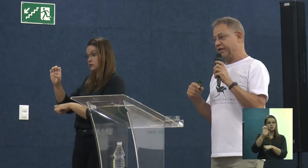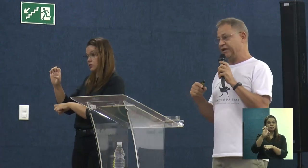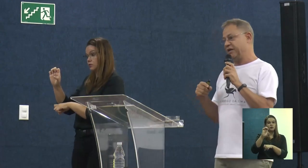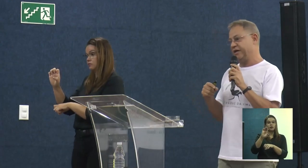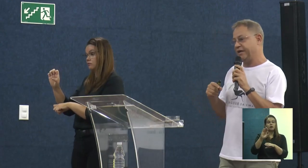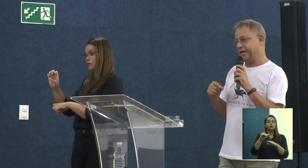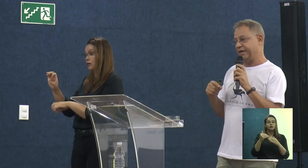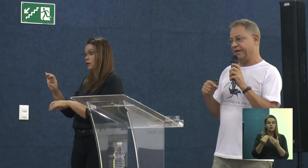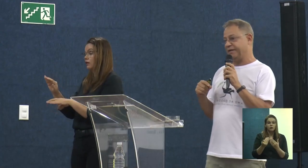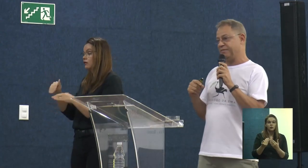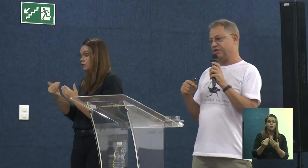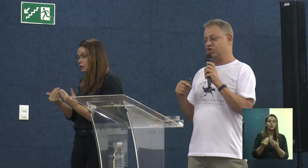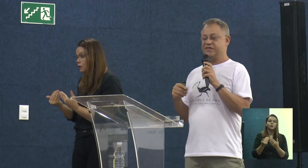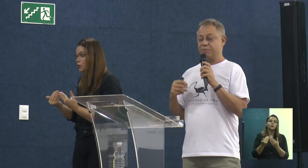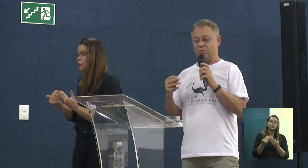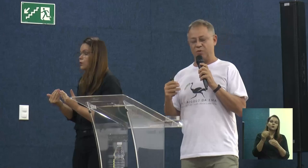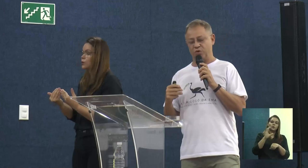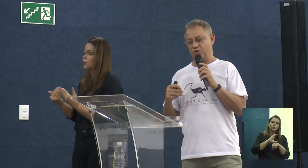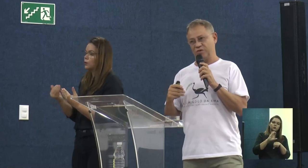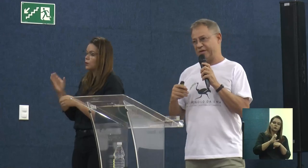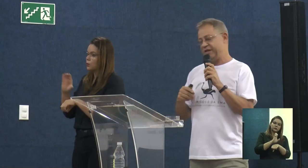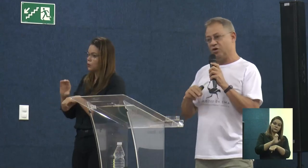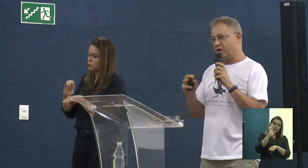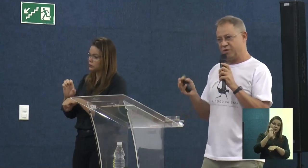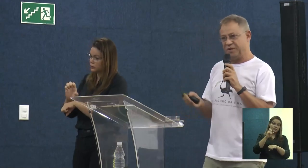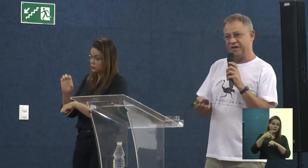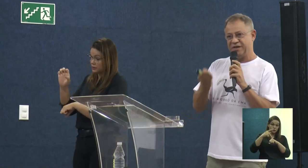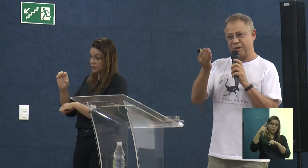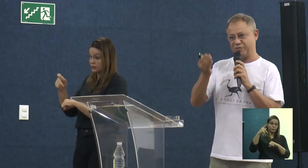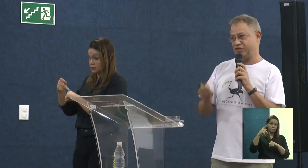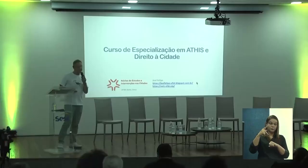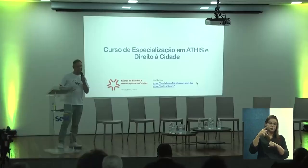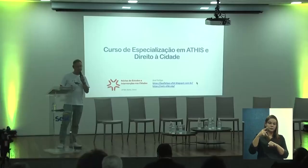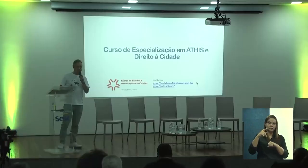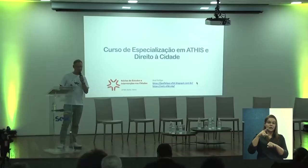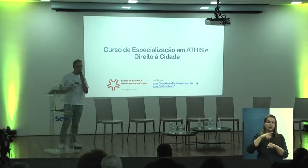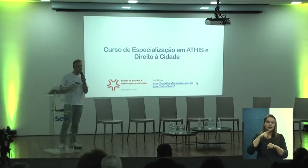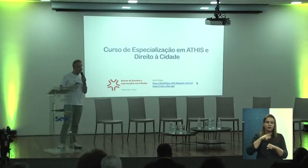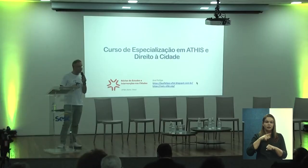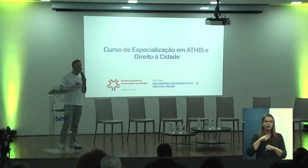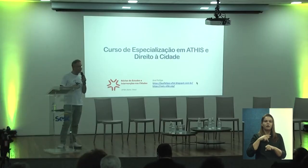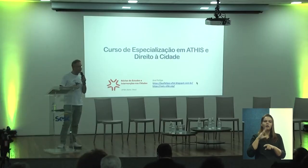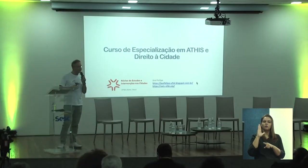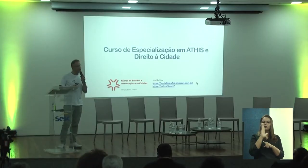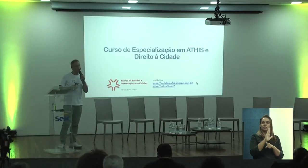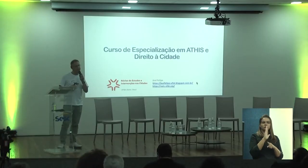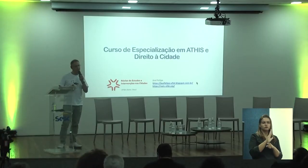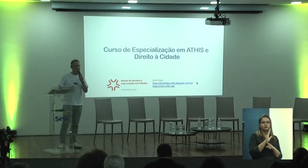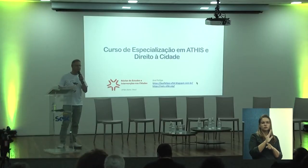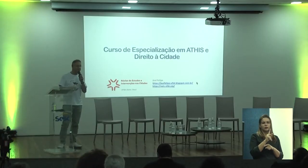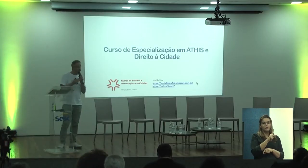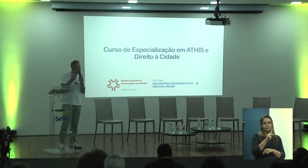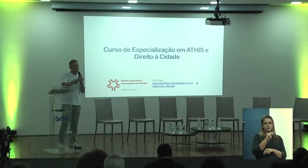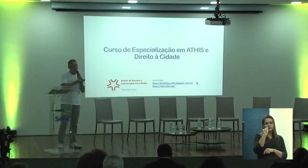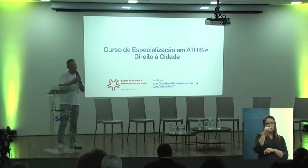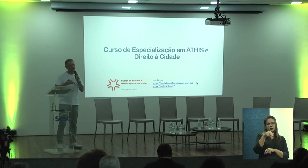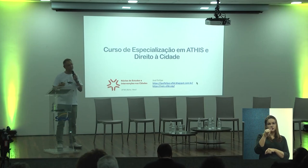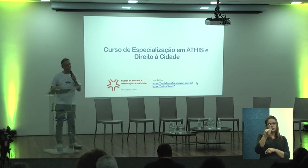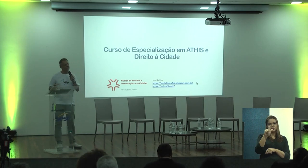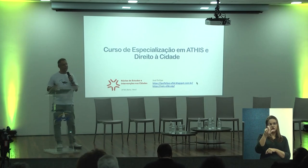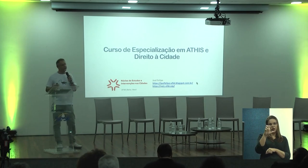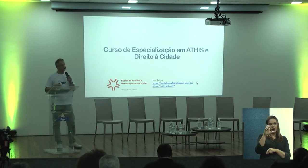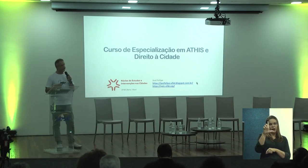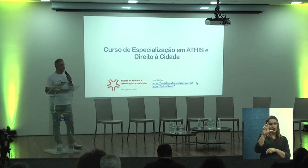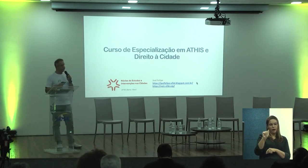foi... A gente recebeu um apoio enorme da professora Ângela Gordilho, da Raul Maisê, que vocês já